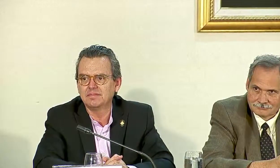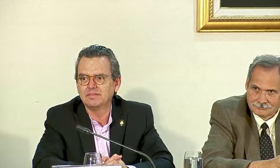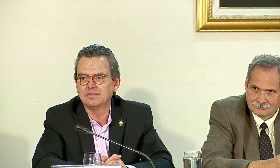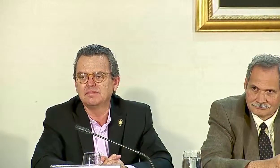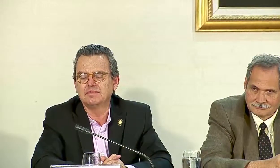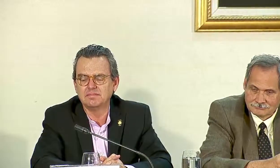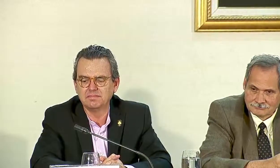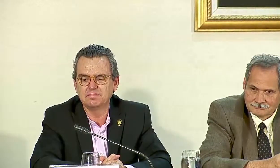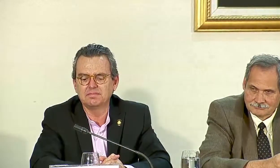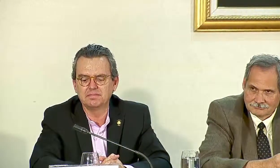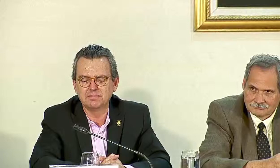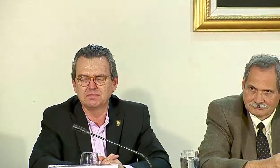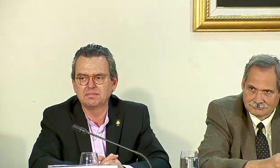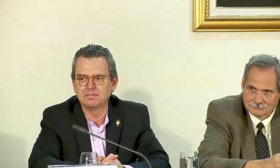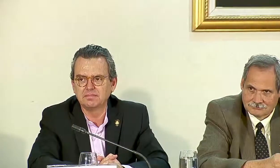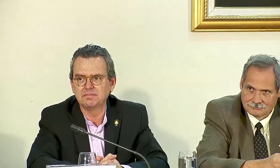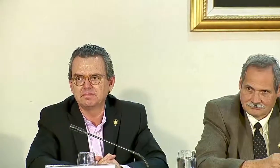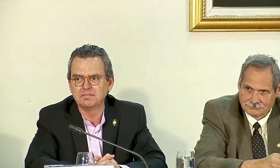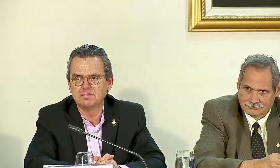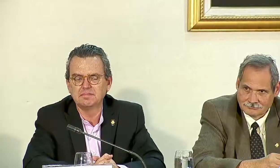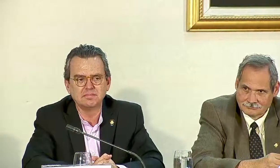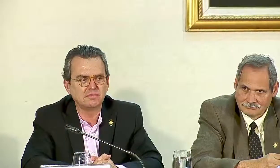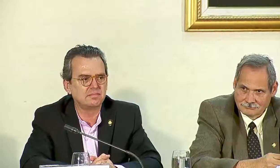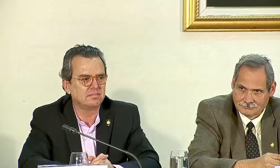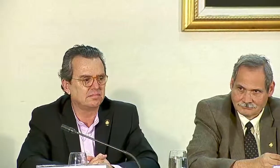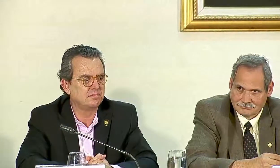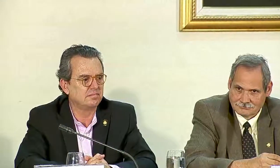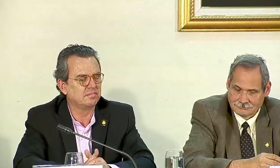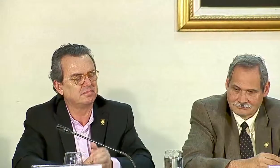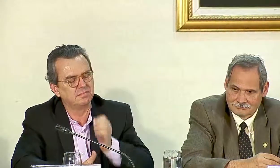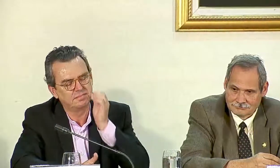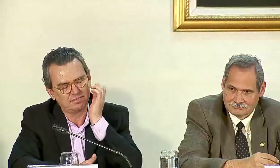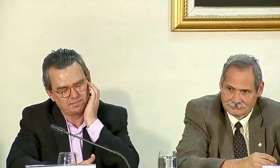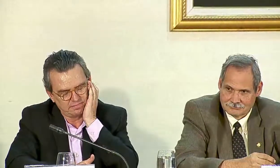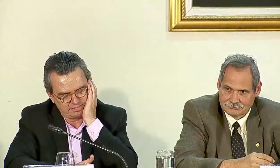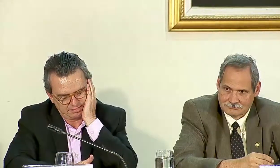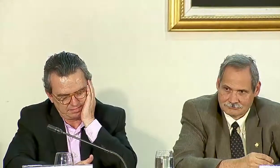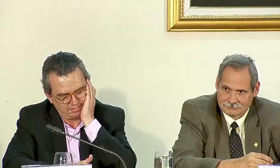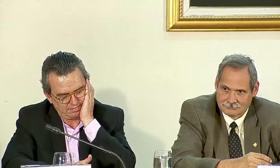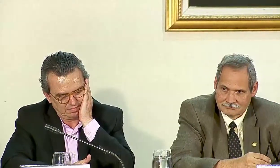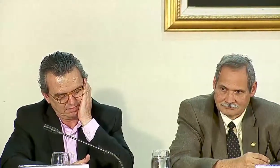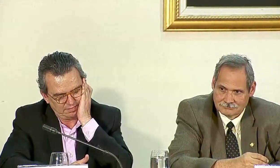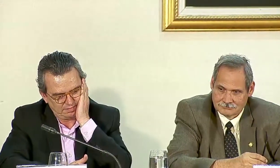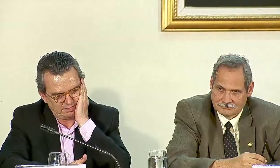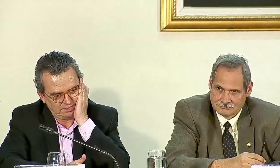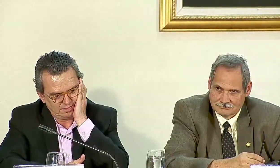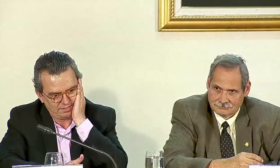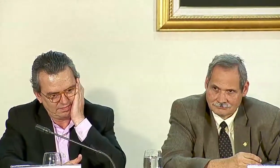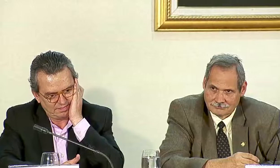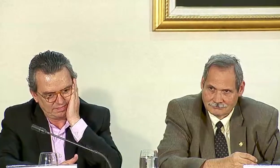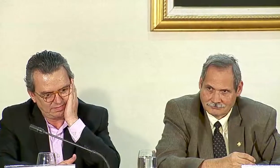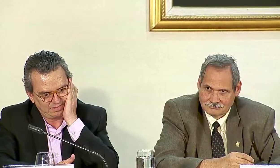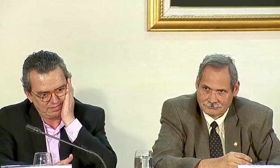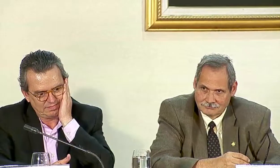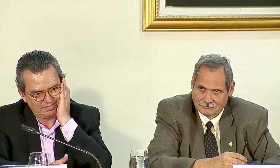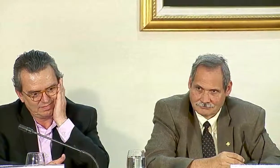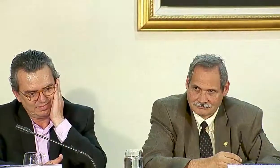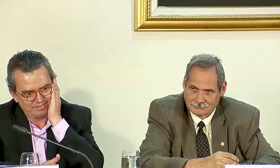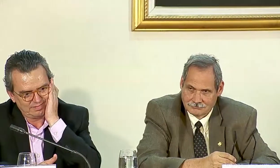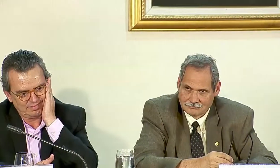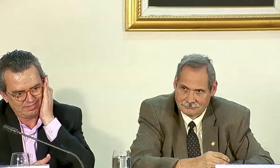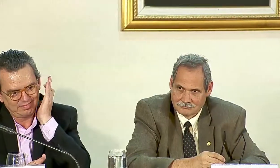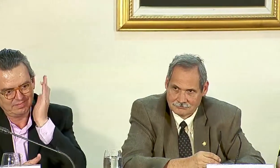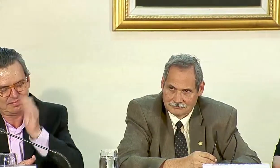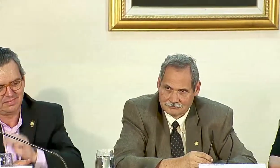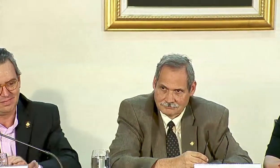dijo que eso es imposible. Me gustaría saber qué va a hacer el gobierno por acompañar este proceso, que es una resolución y cumplir con esta sentencia. Y mi segunda consulta va,